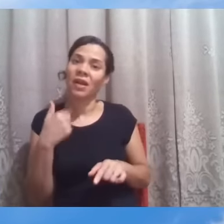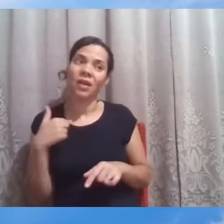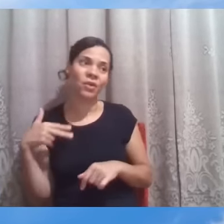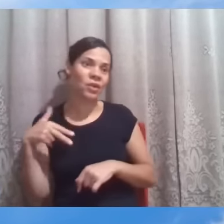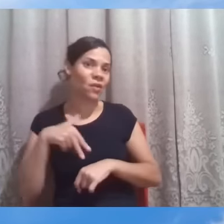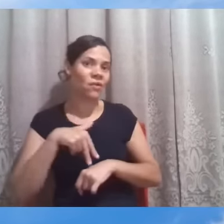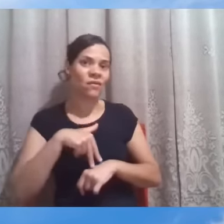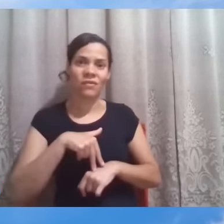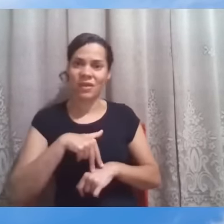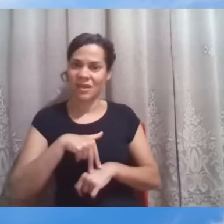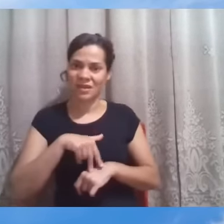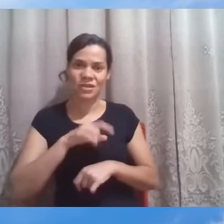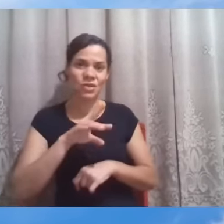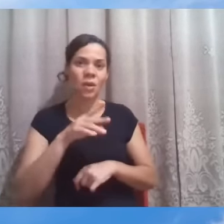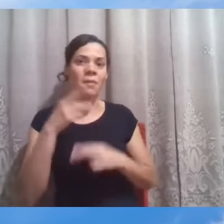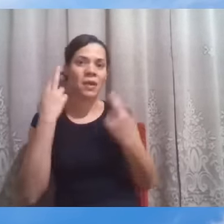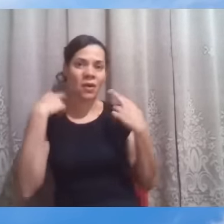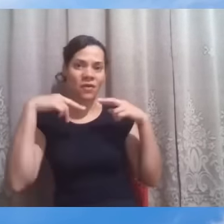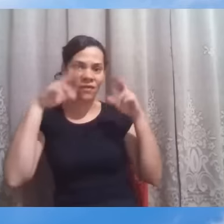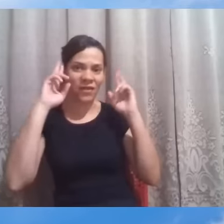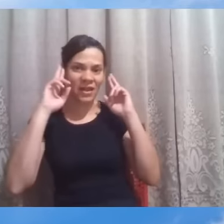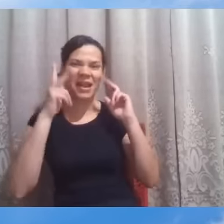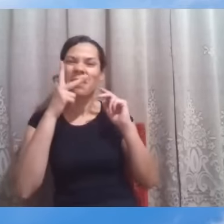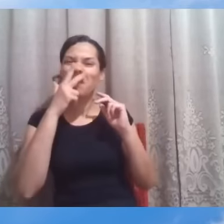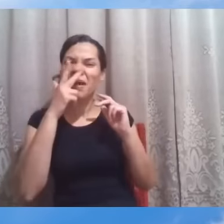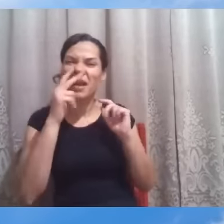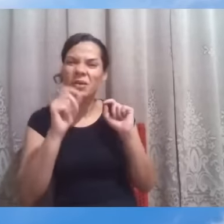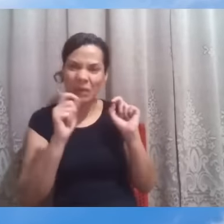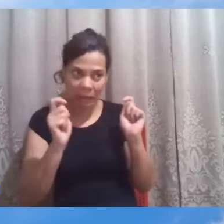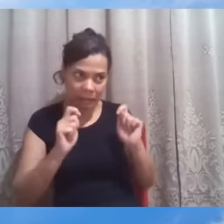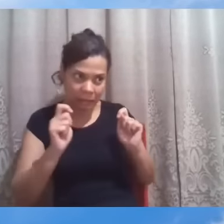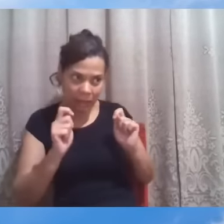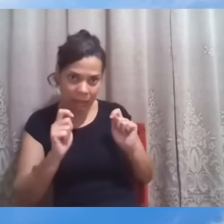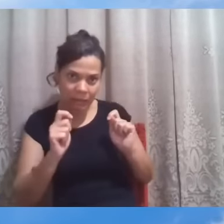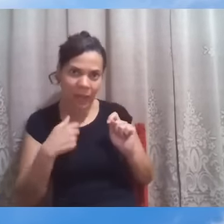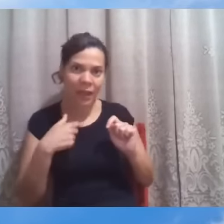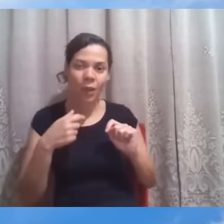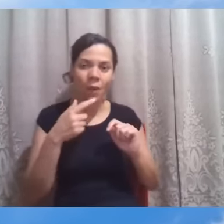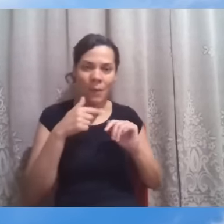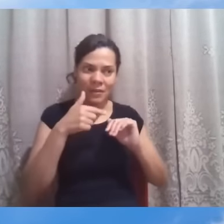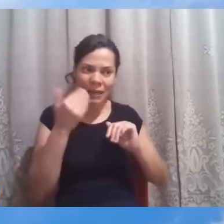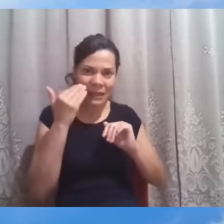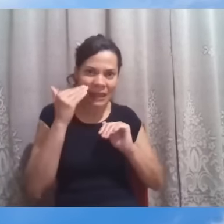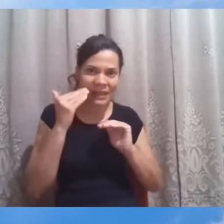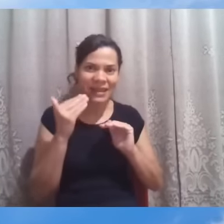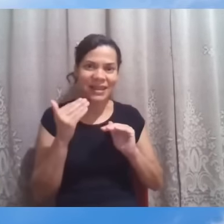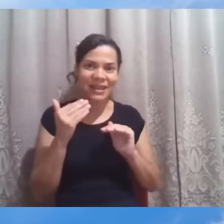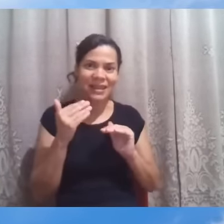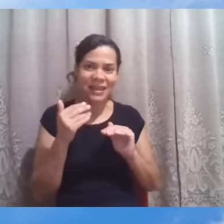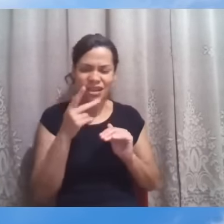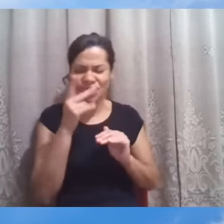para a gente abrir aqui uma margem? Para ver qual a sensibilidade que eles expressaram, e eles ainda não.